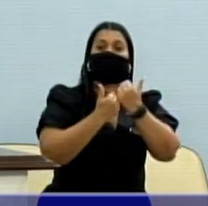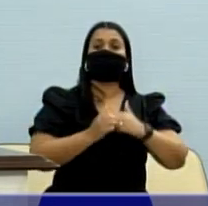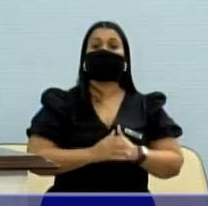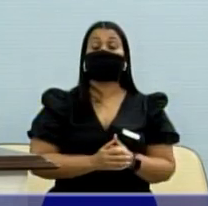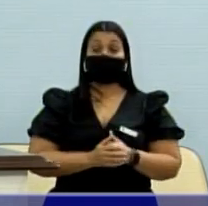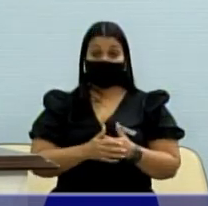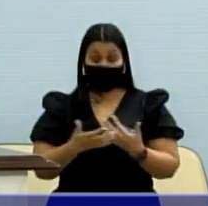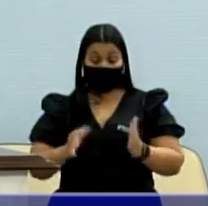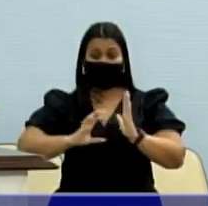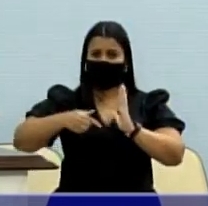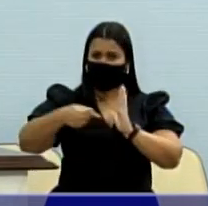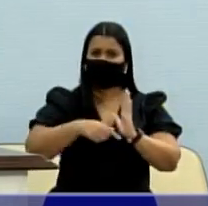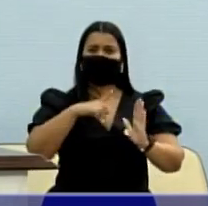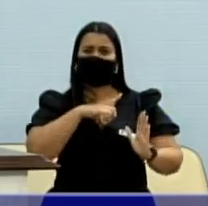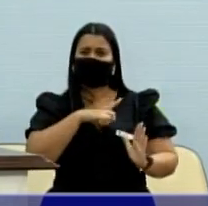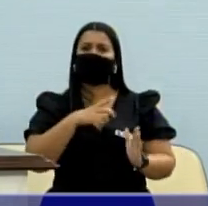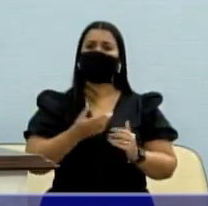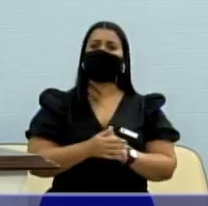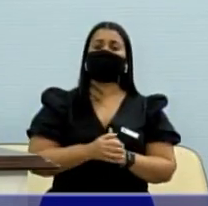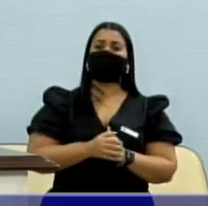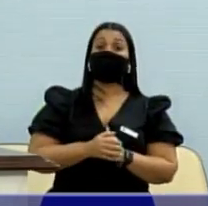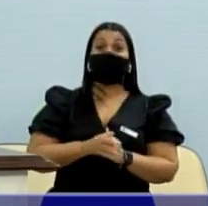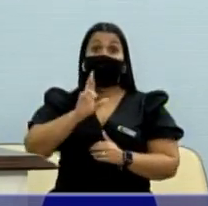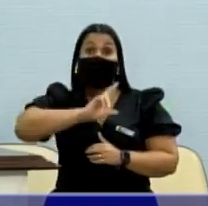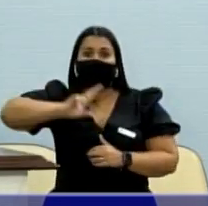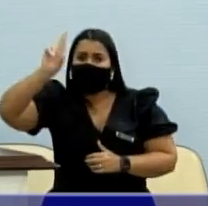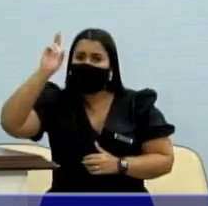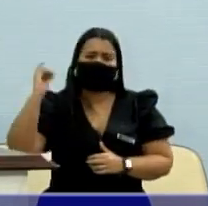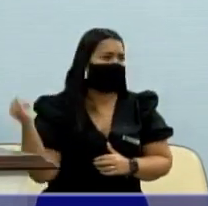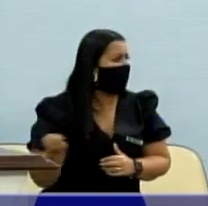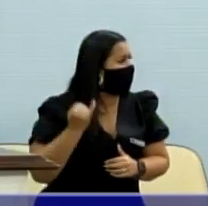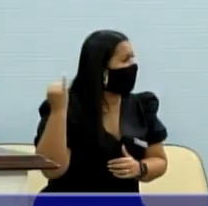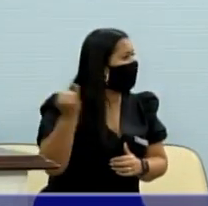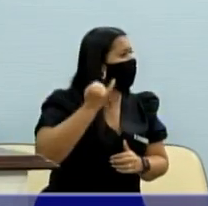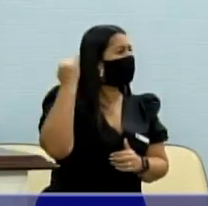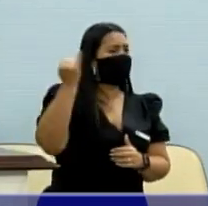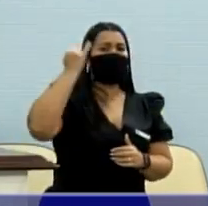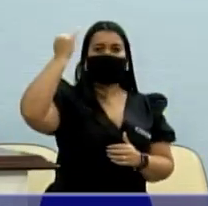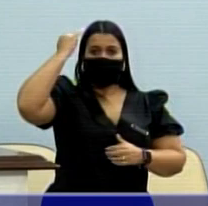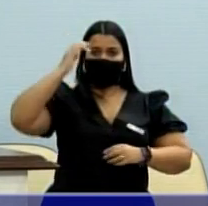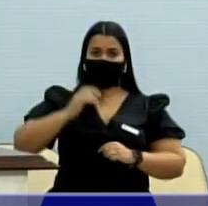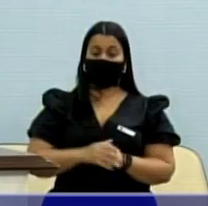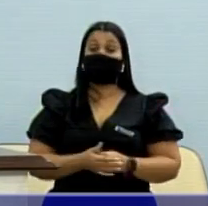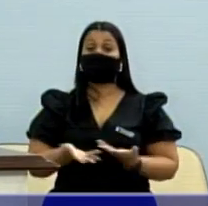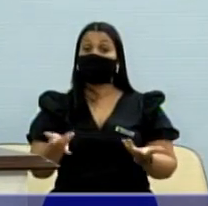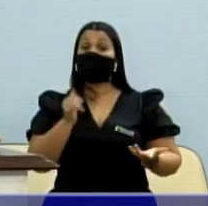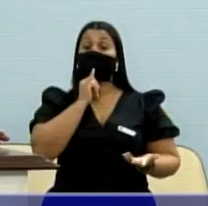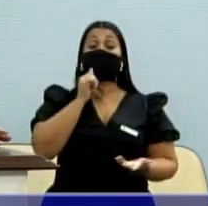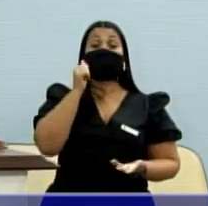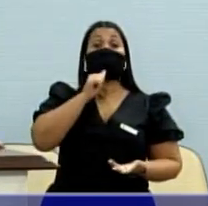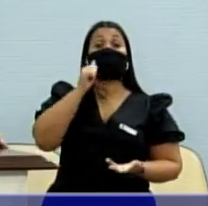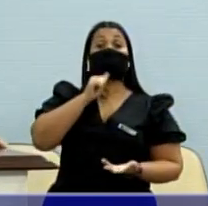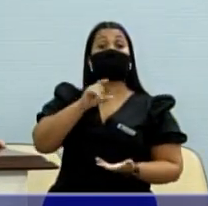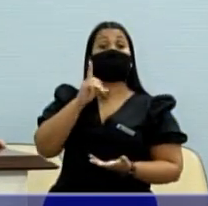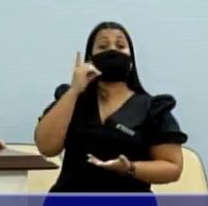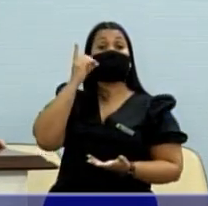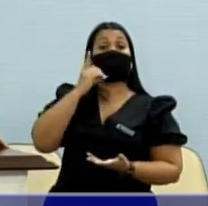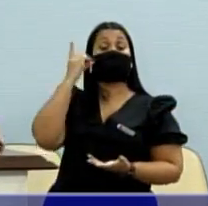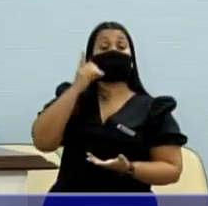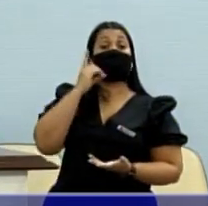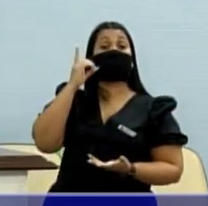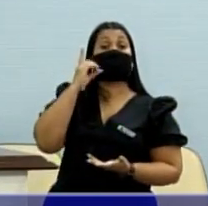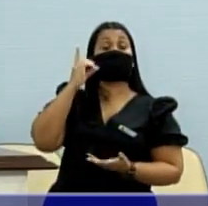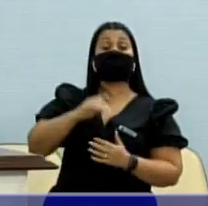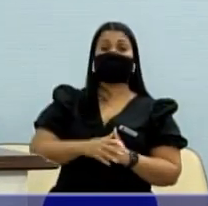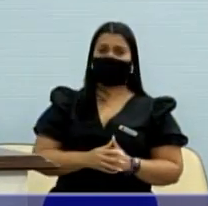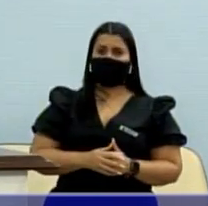Partido que tem em seus quadros lideranças importantíssimas, como a deputada trans Érica Malunguinho,